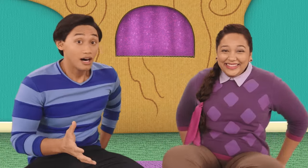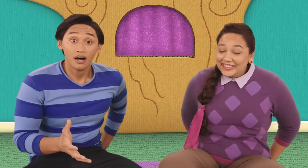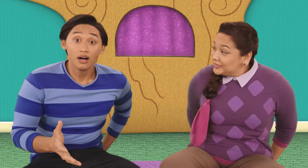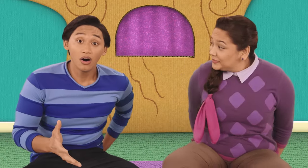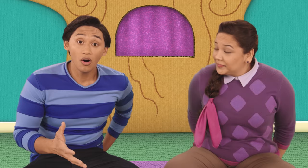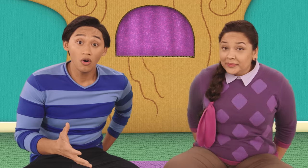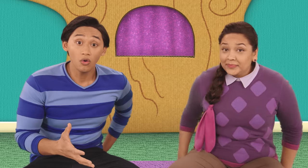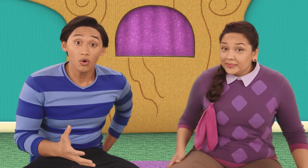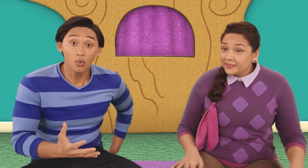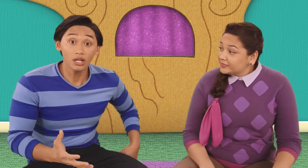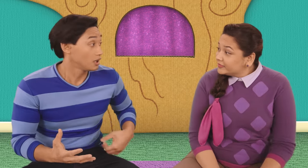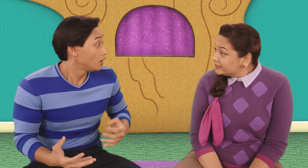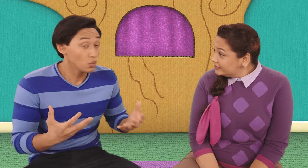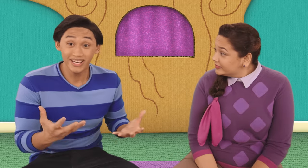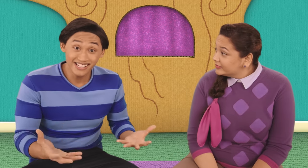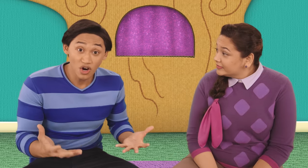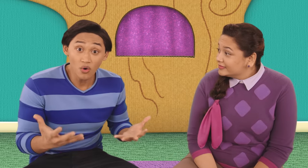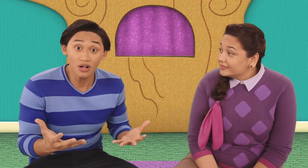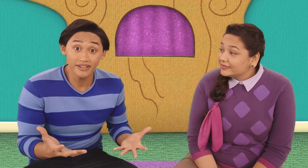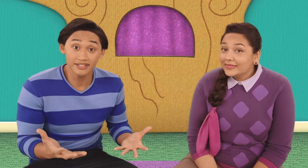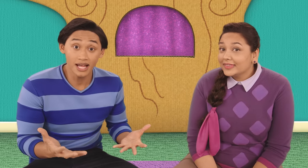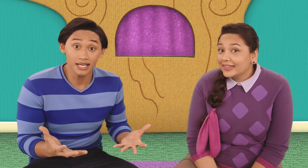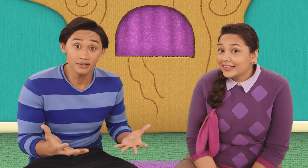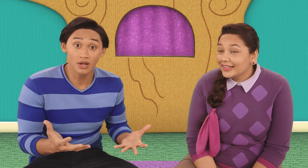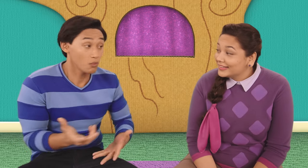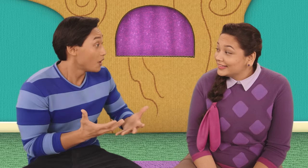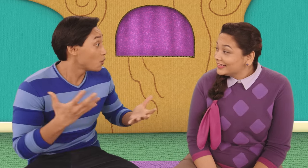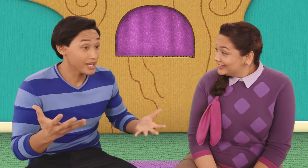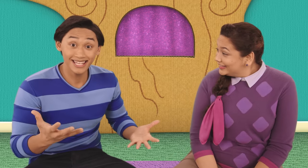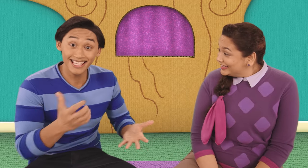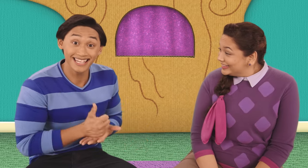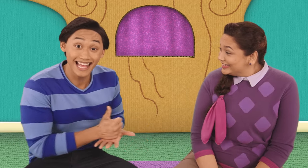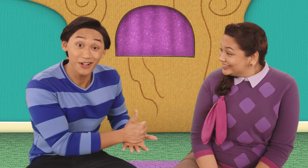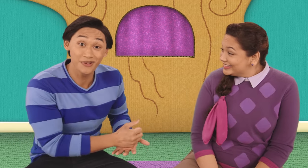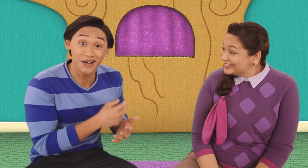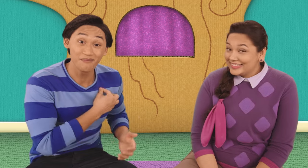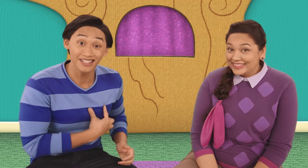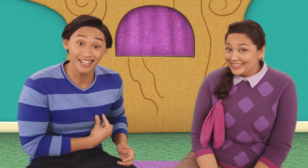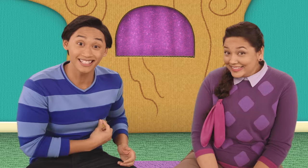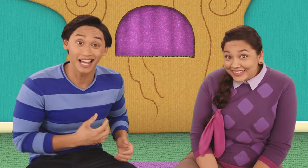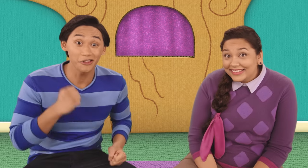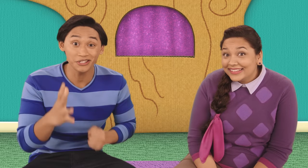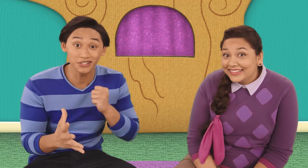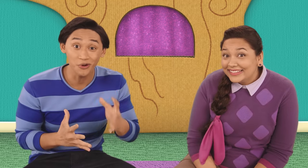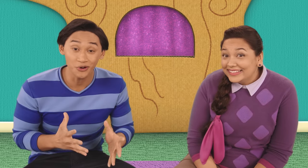¡Oh! Bueno, conocemos todas las señas. Podemos ayudar a Camila a contar el cuento.